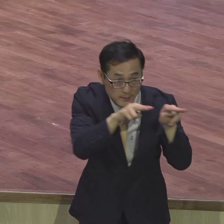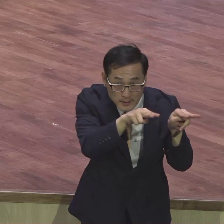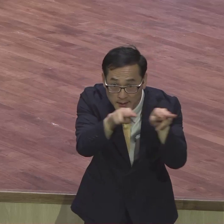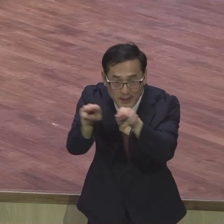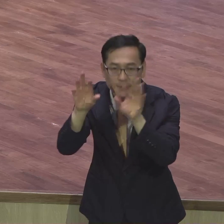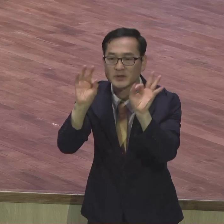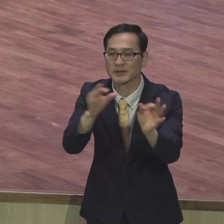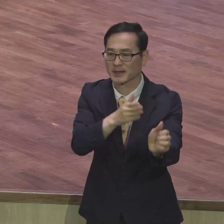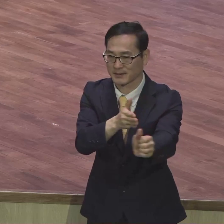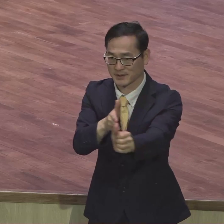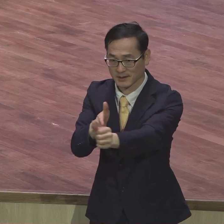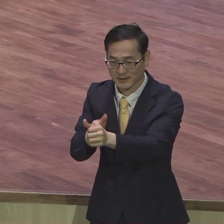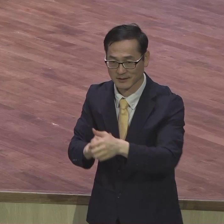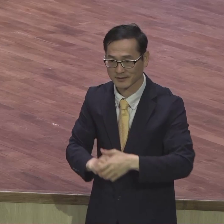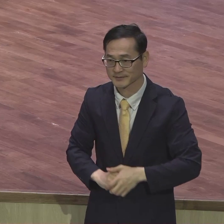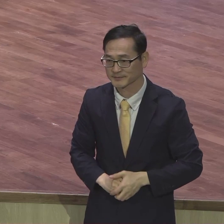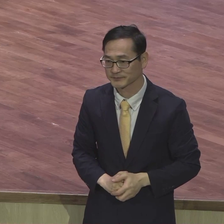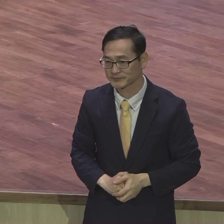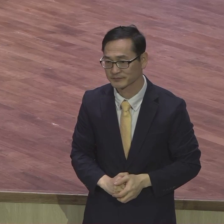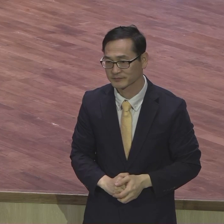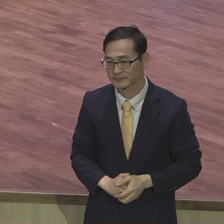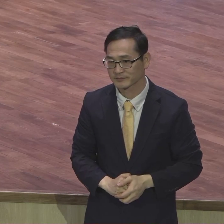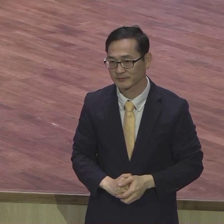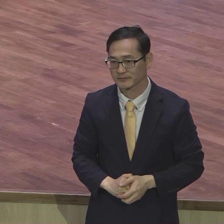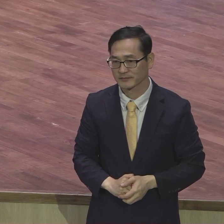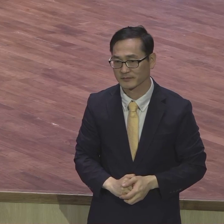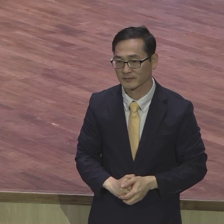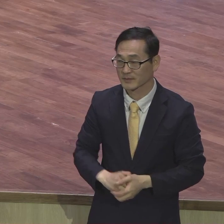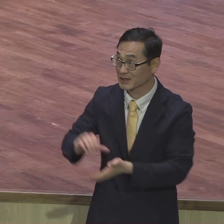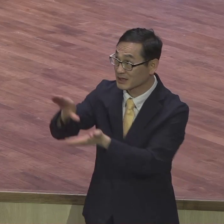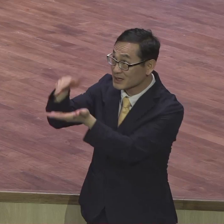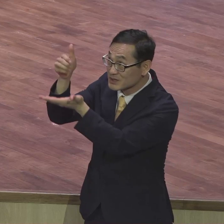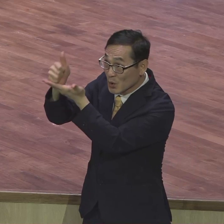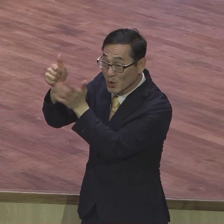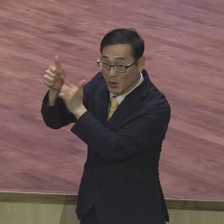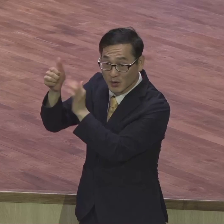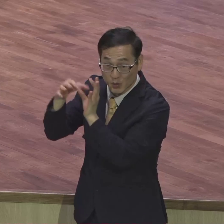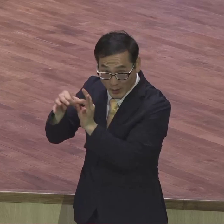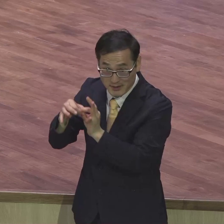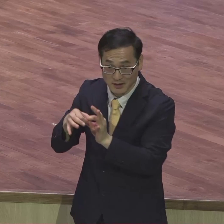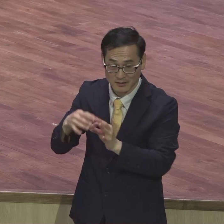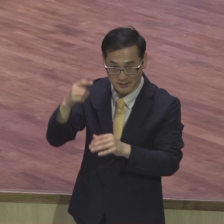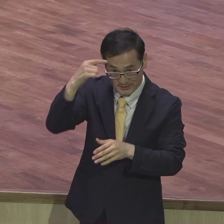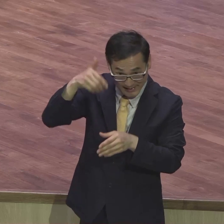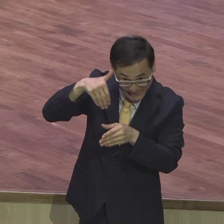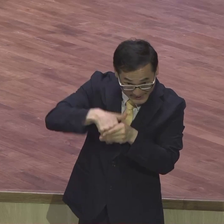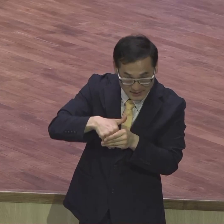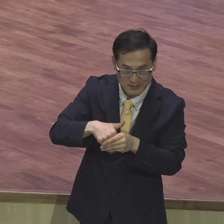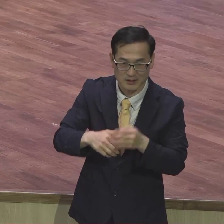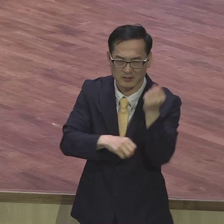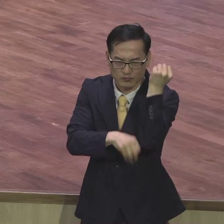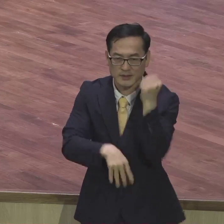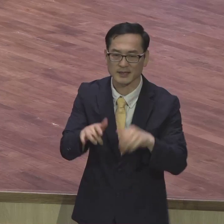그리스도 이거로 각인 뿔이 체질되라 되어야 된다 빌리포 1장 이 철제를 보면 사도 바울이